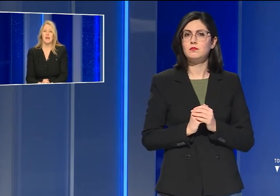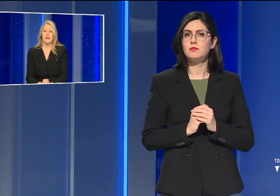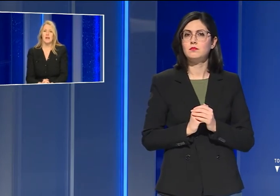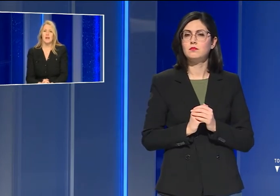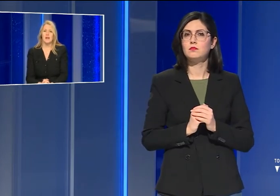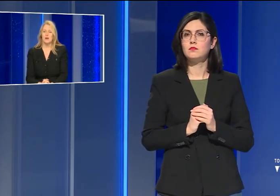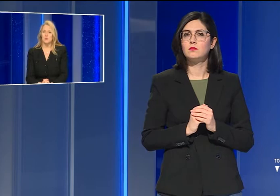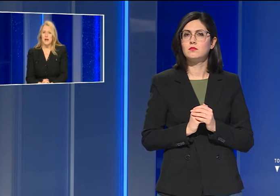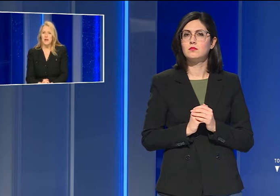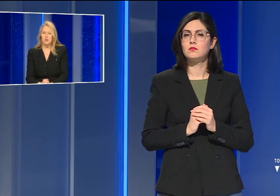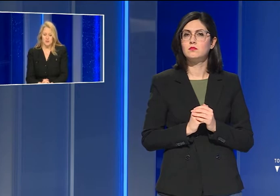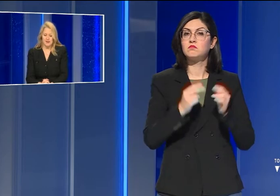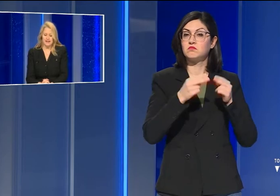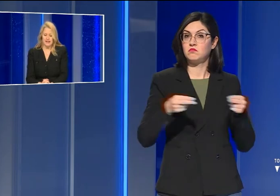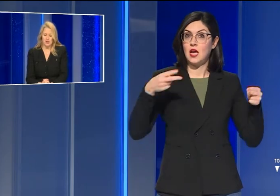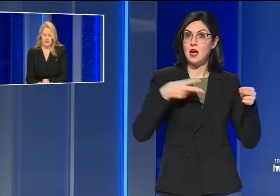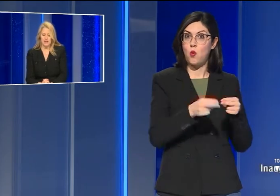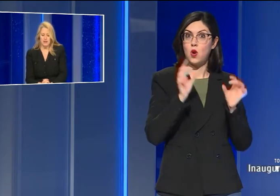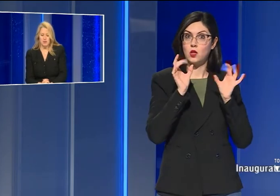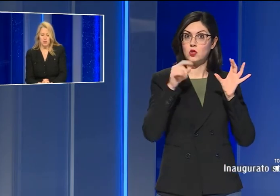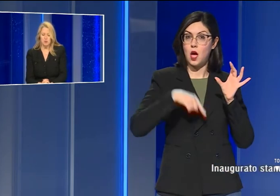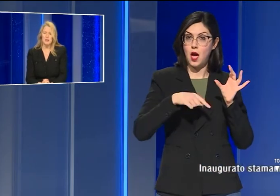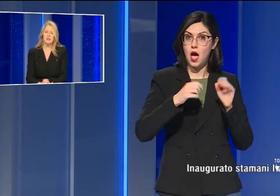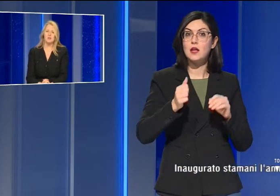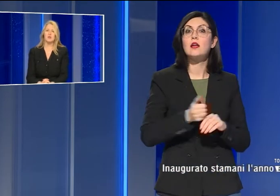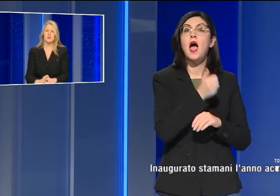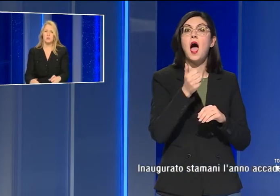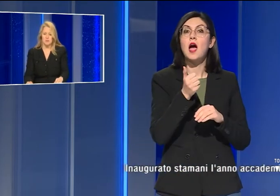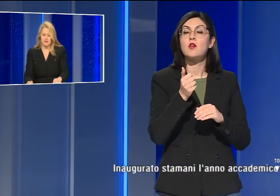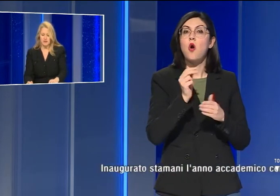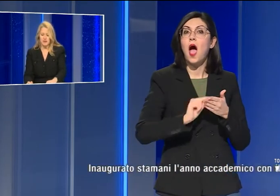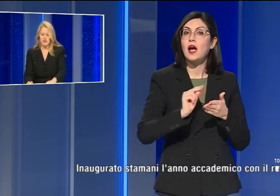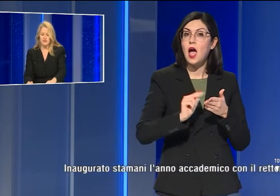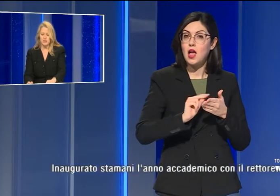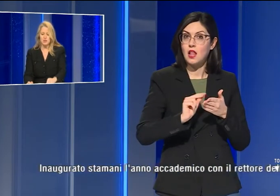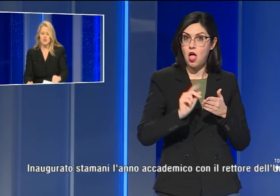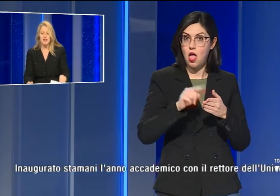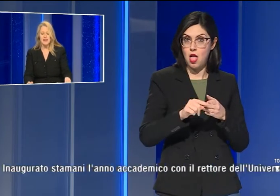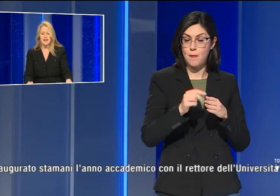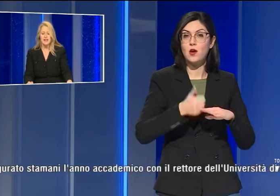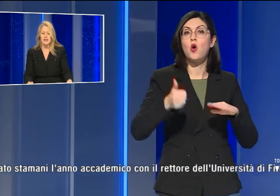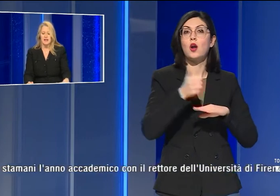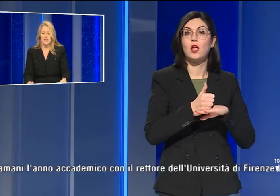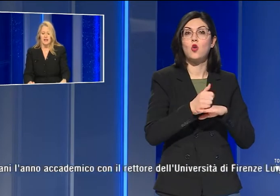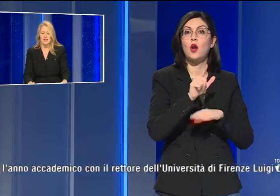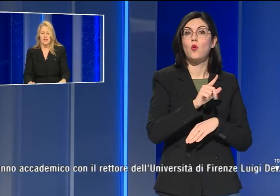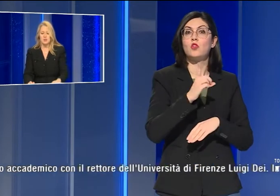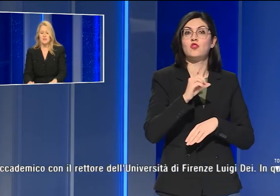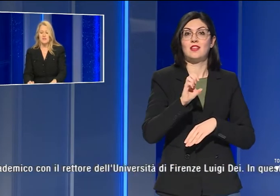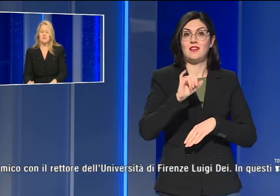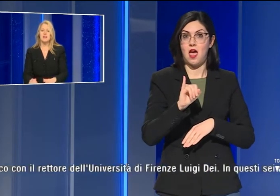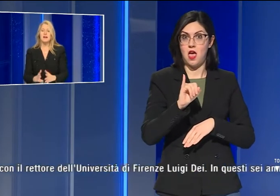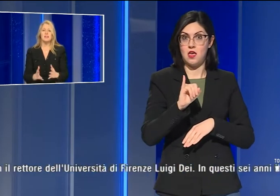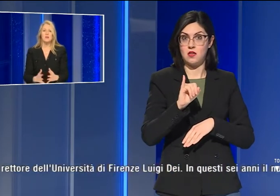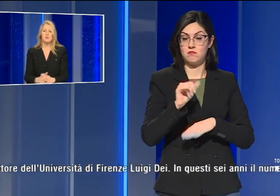E' inaugurato stamani l'anno accademico con il rettore dell'Università di Firenze Luigi Dei. In